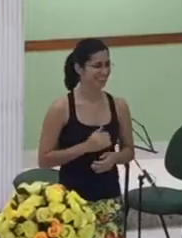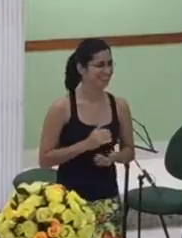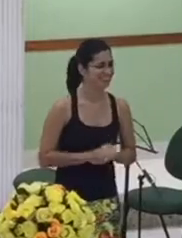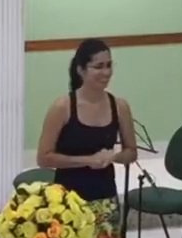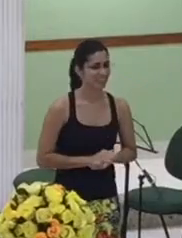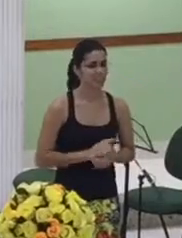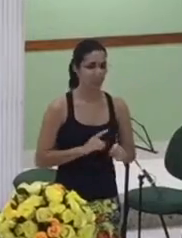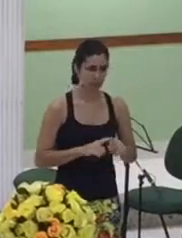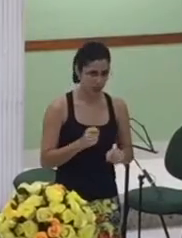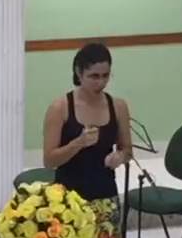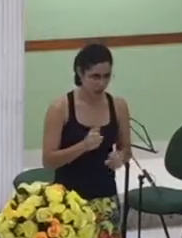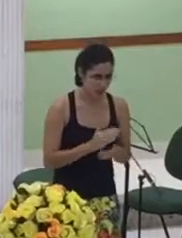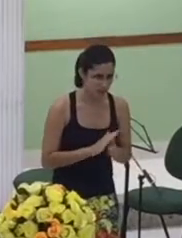mas a luta de vocês